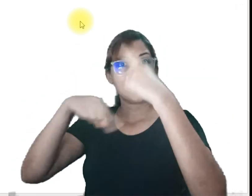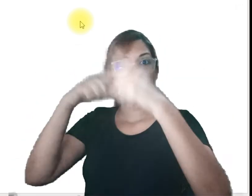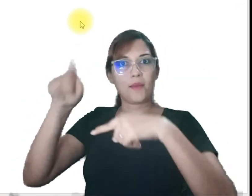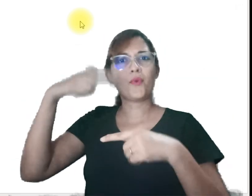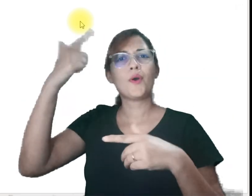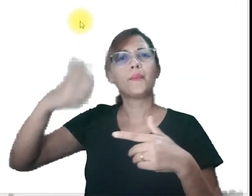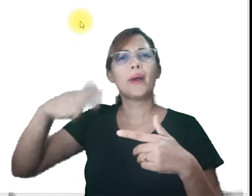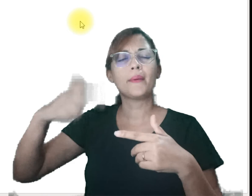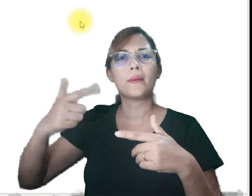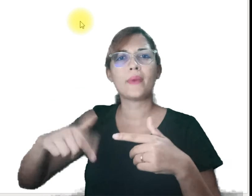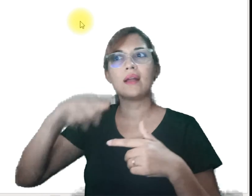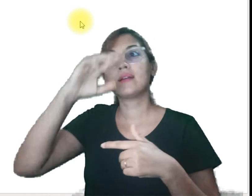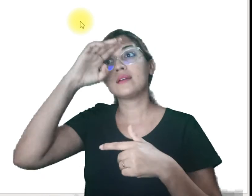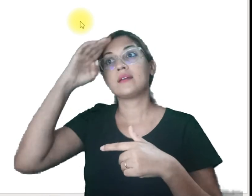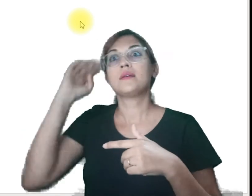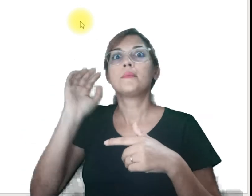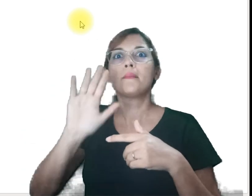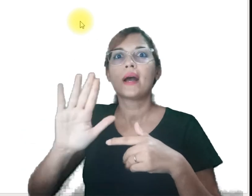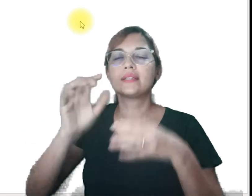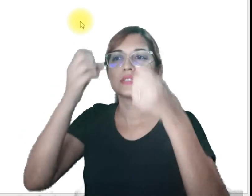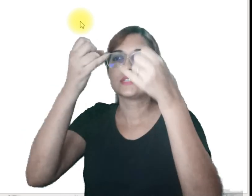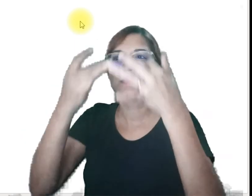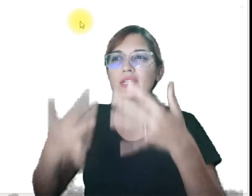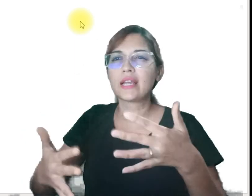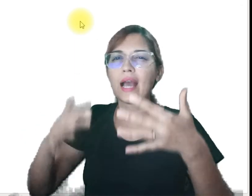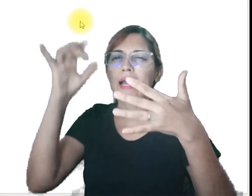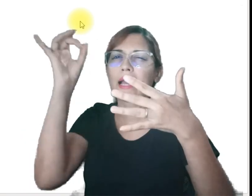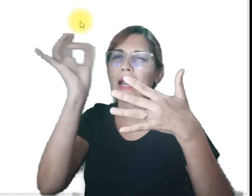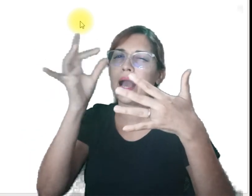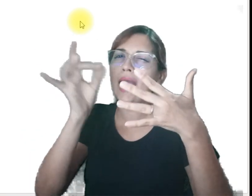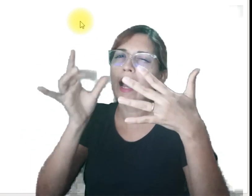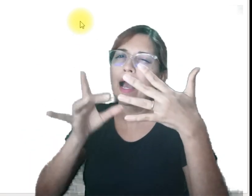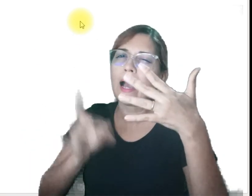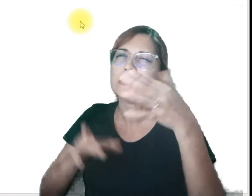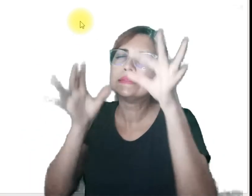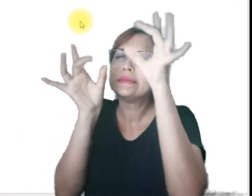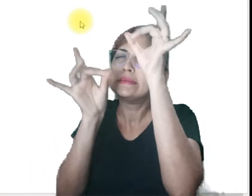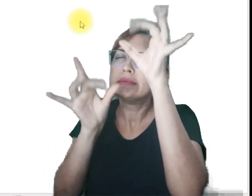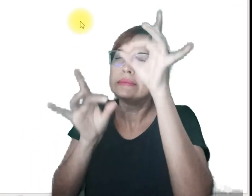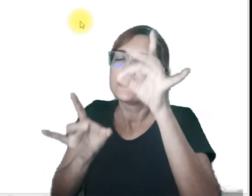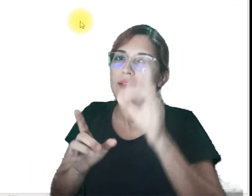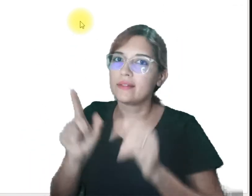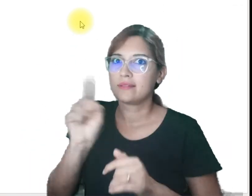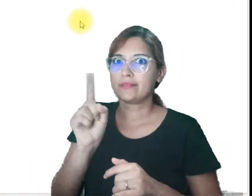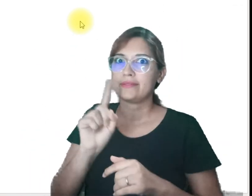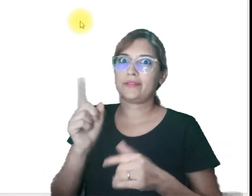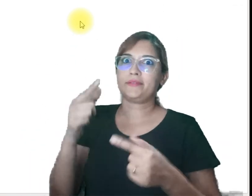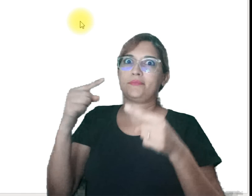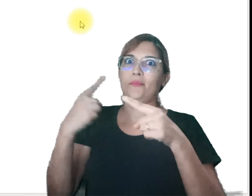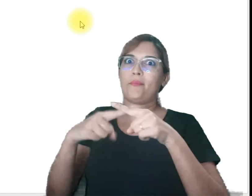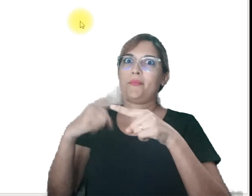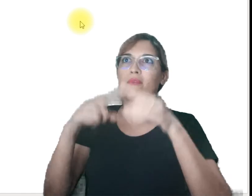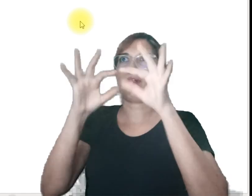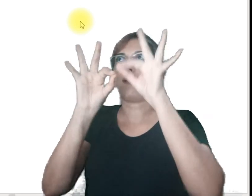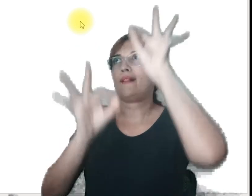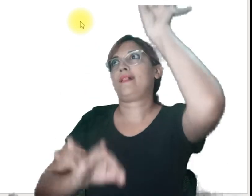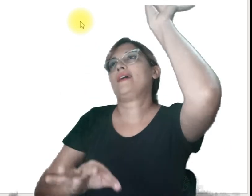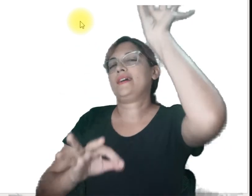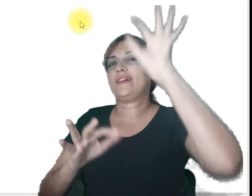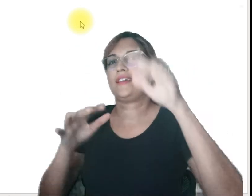Depois, teremos outros vídeos, mas não vamos explicar assim, tão detalhamente, cada uma delas, senão seriam